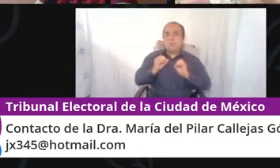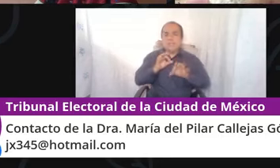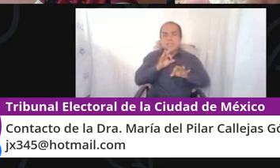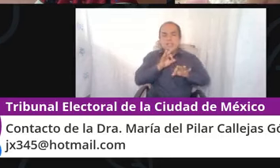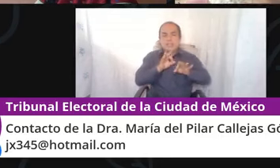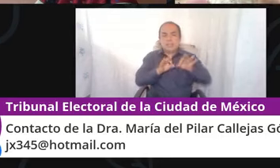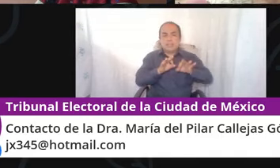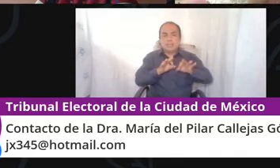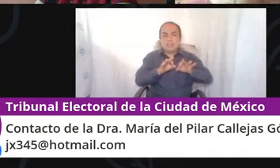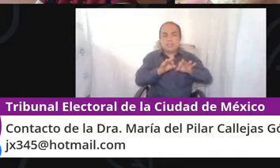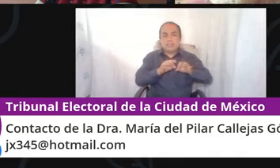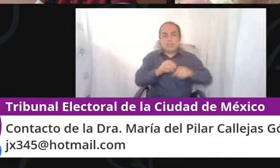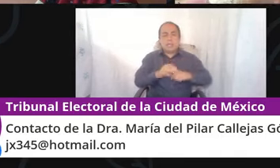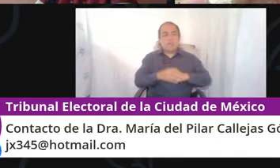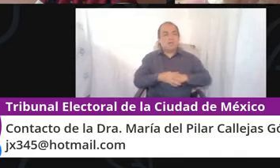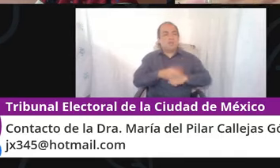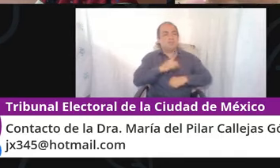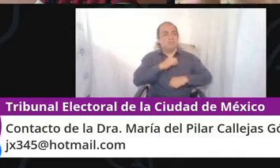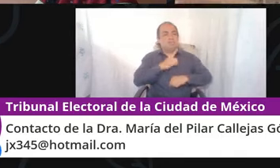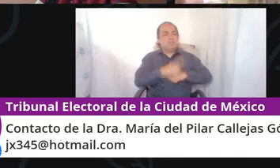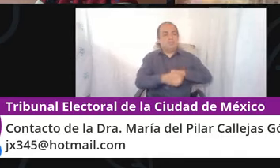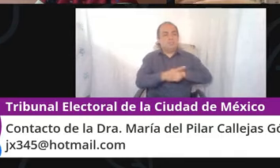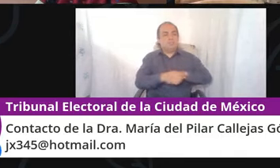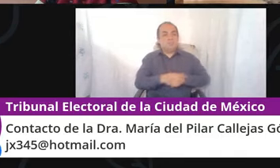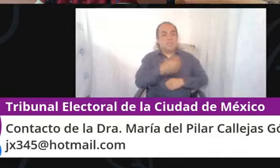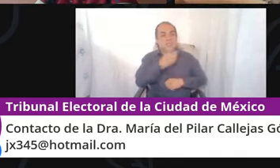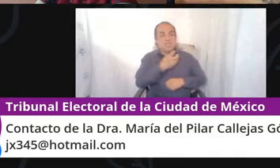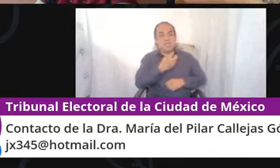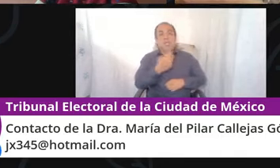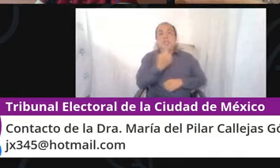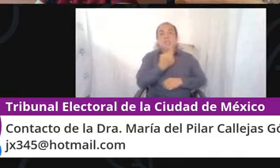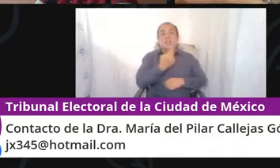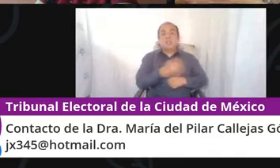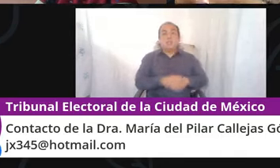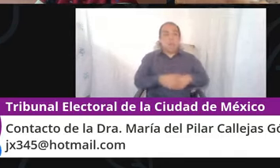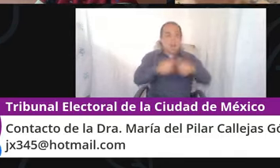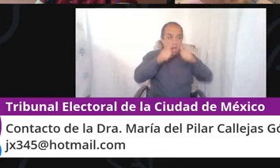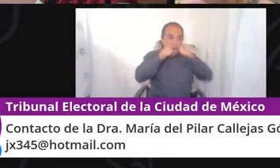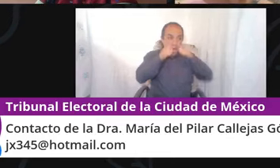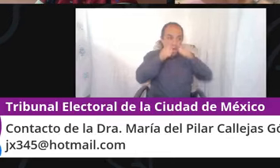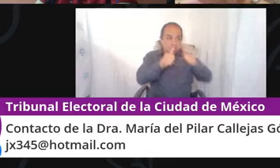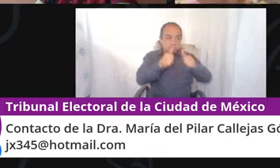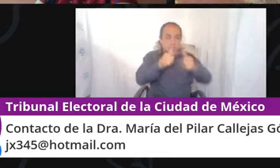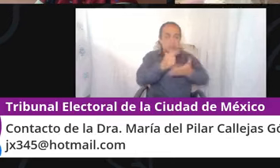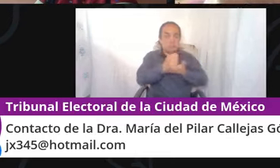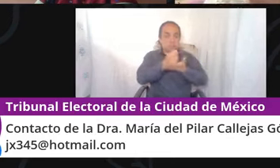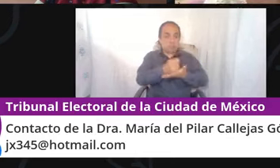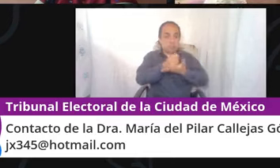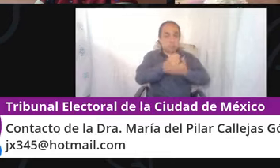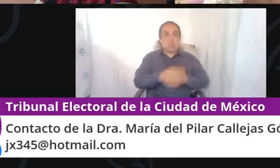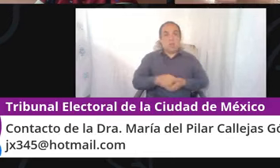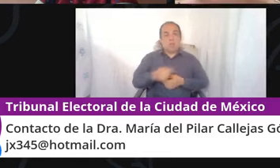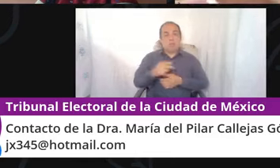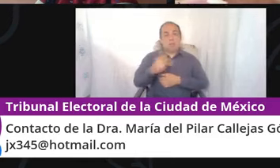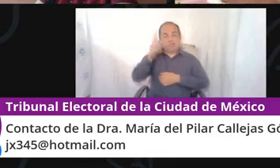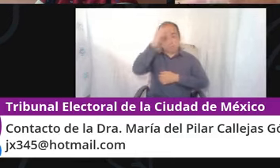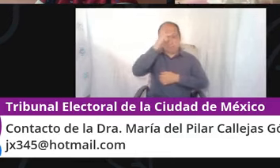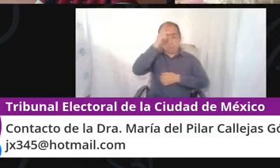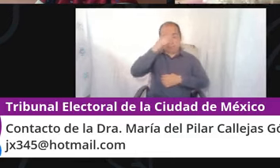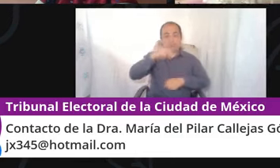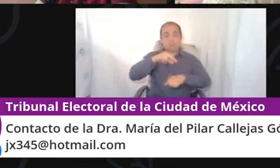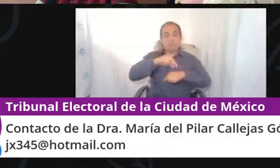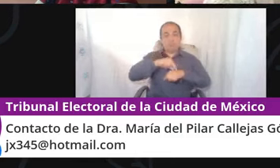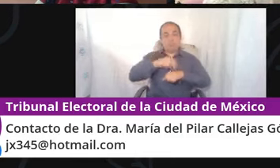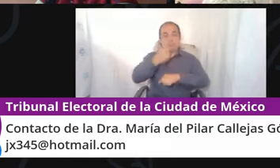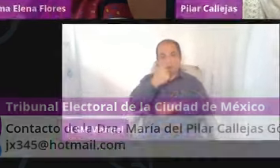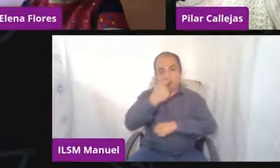ya es motivo de una consulta psiquiátrica. O sea, una consulta en salud mental, no hay